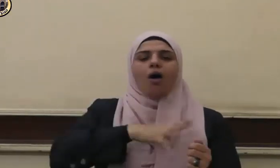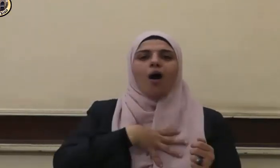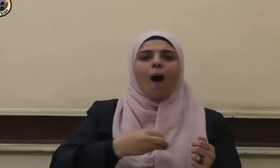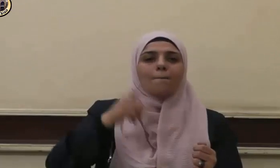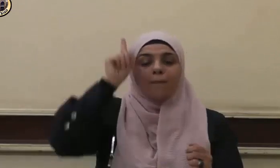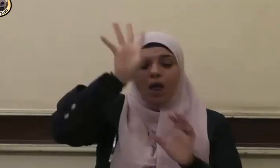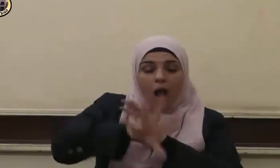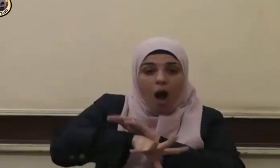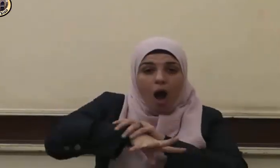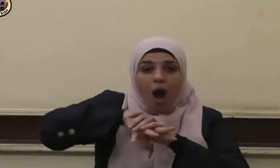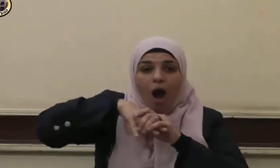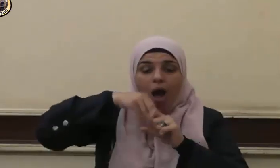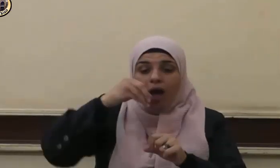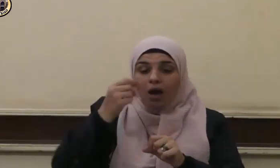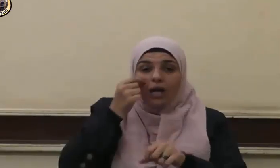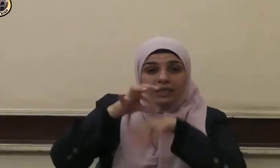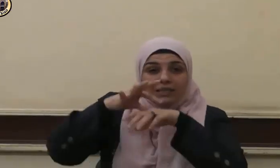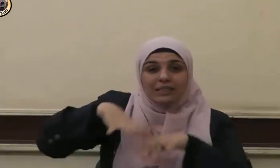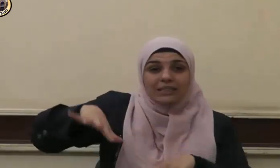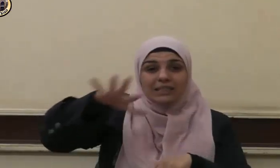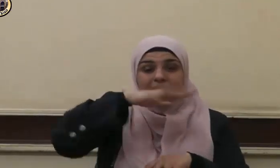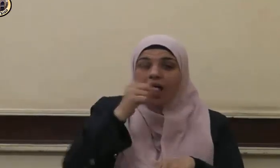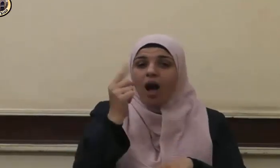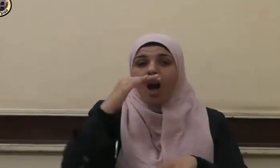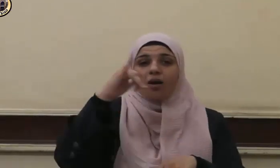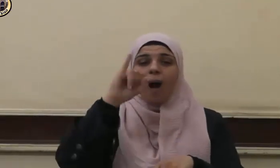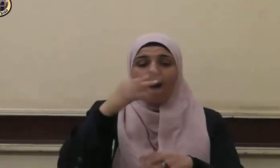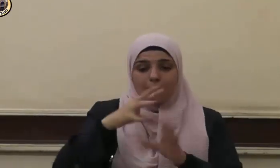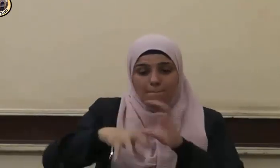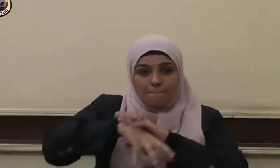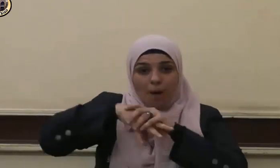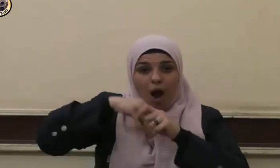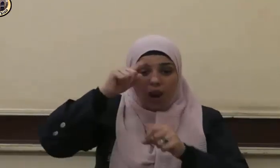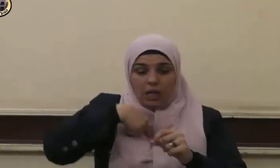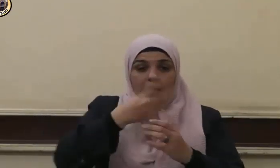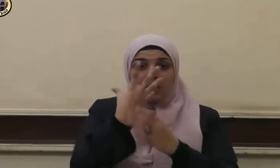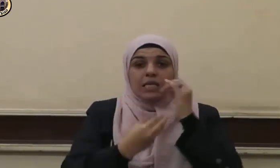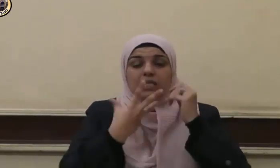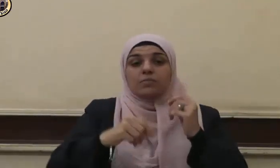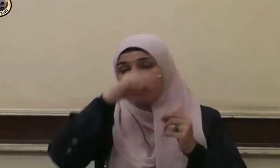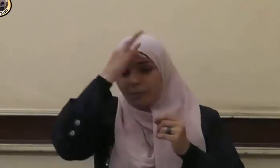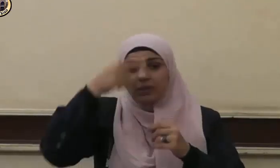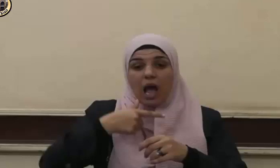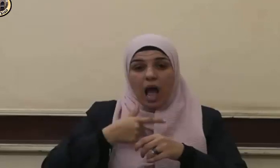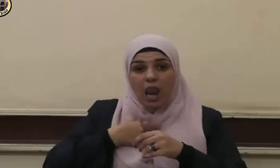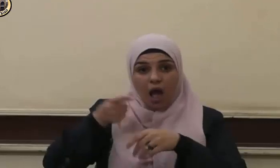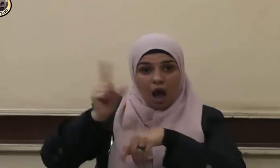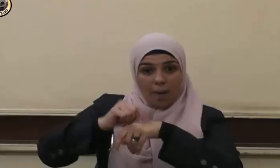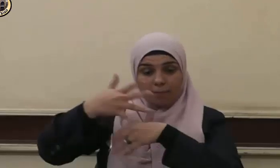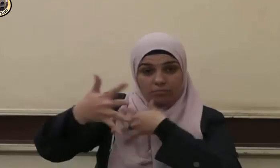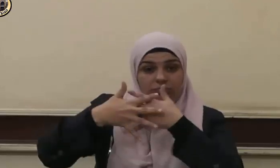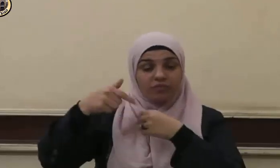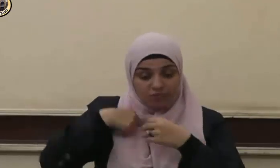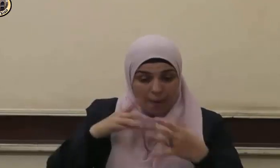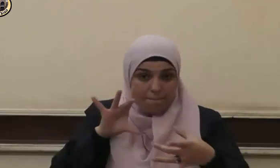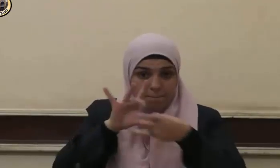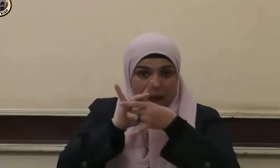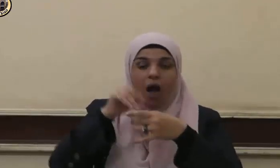خلقت الرحم وشققت لها من اسمي فمن وصلها وصلته ومن